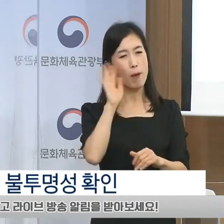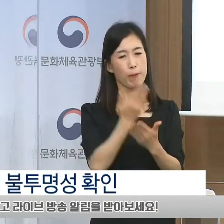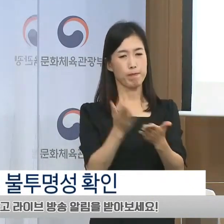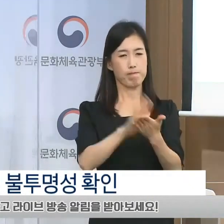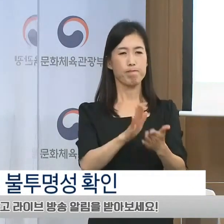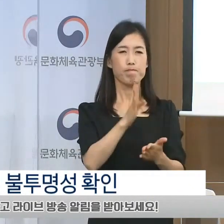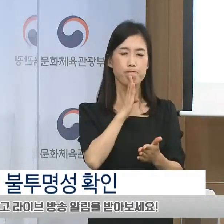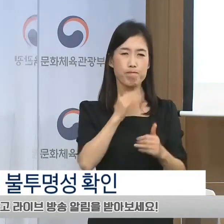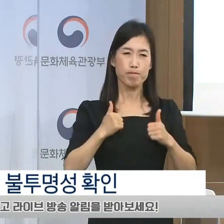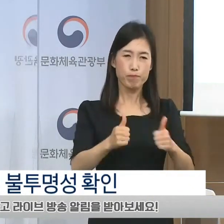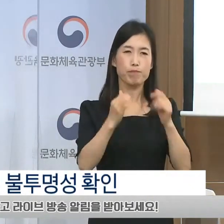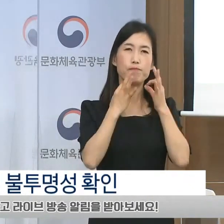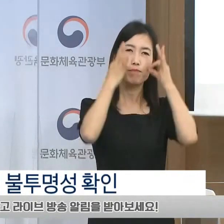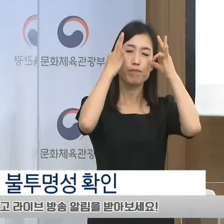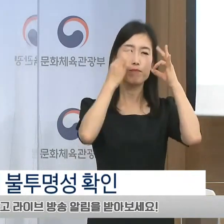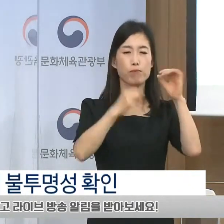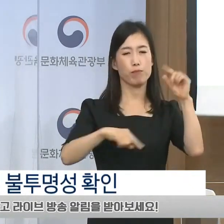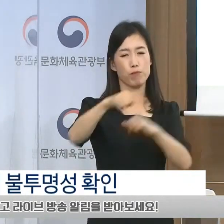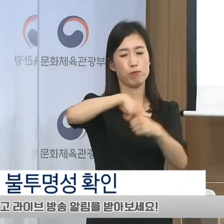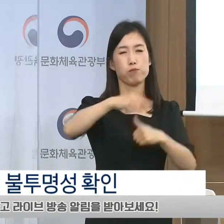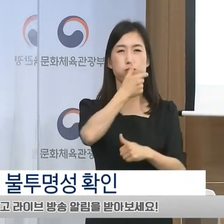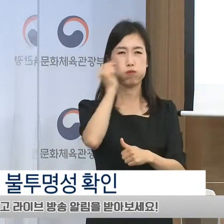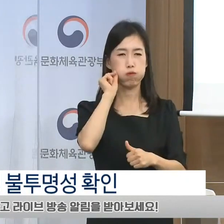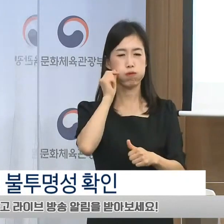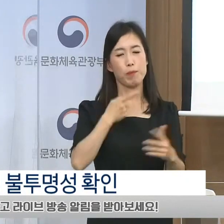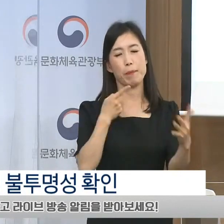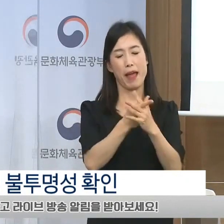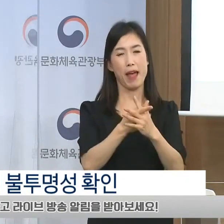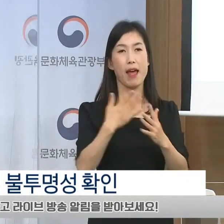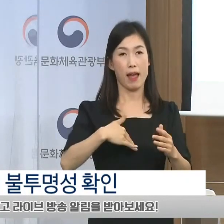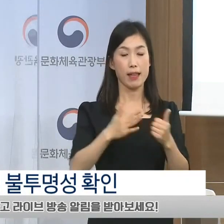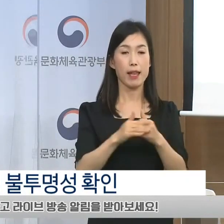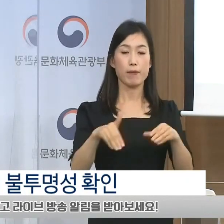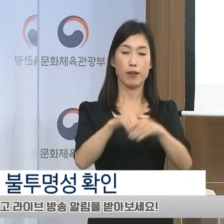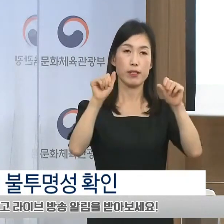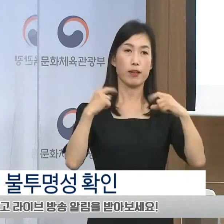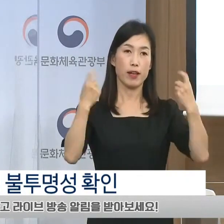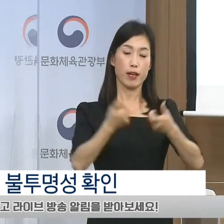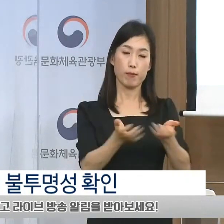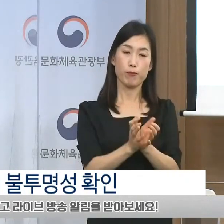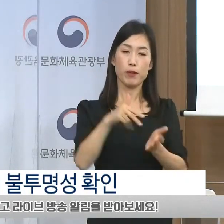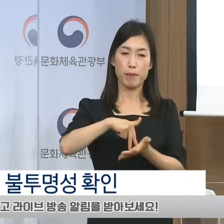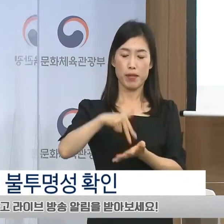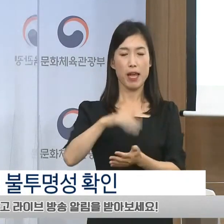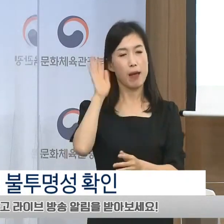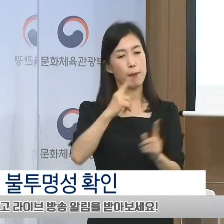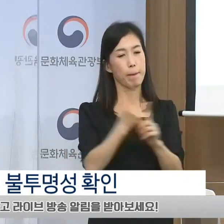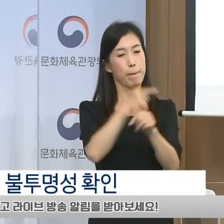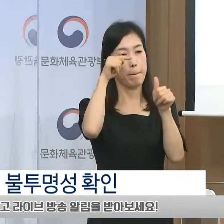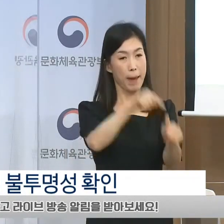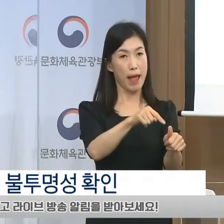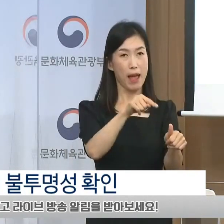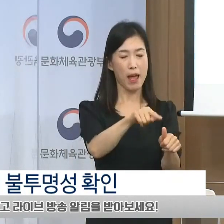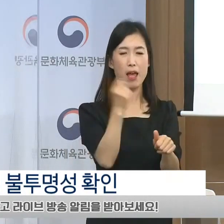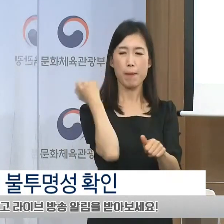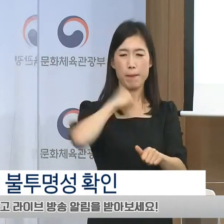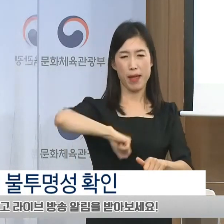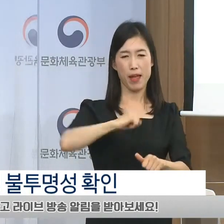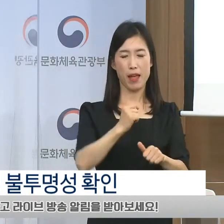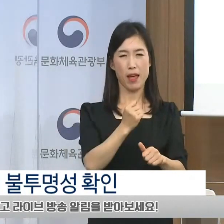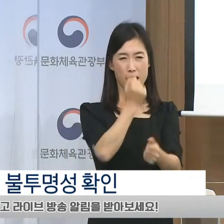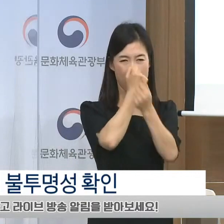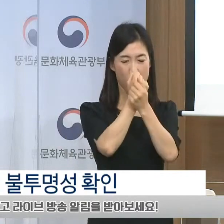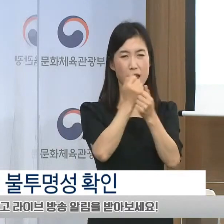확인하기 어려웠기 때문에 문체부에서는 권고 사항에 대한 종합적 불이행으로 최종